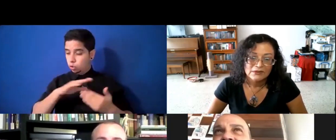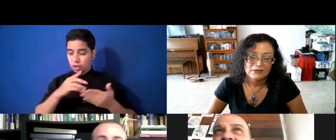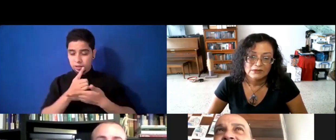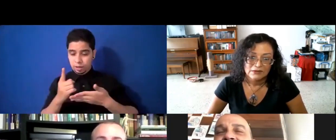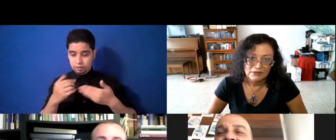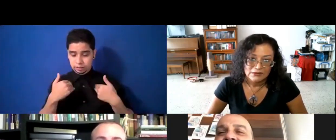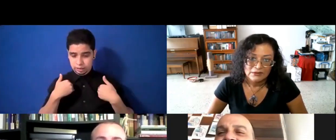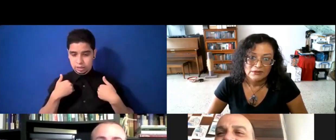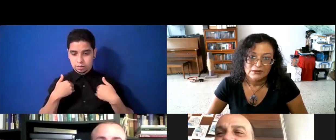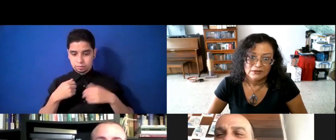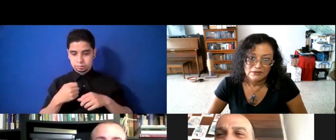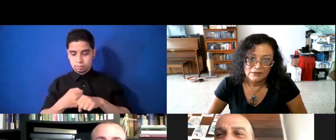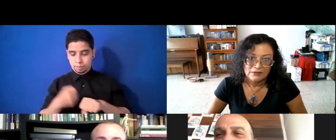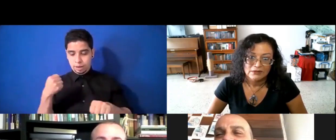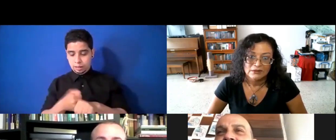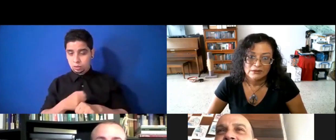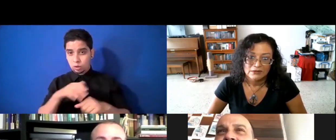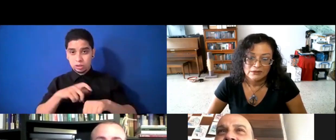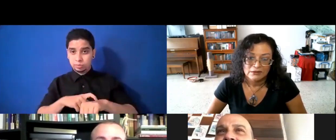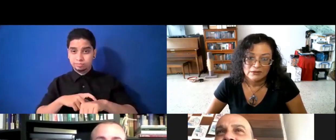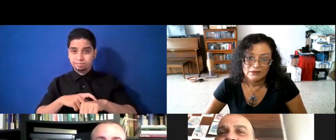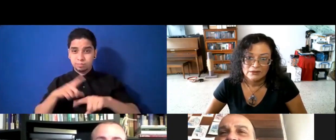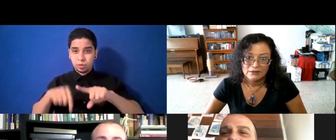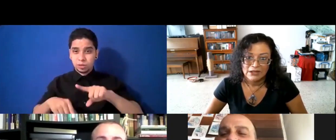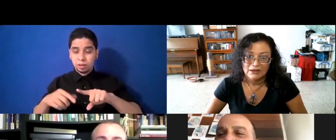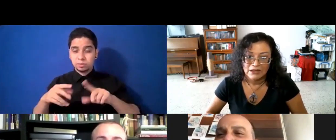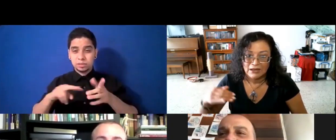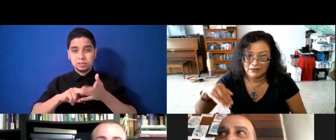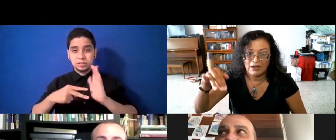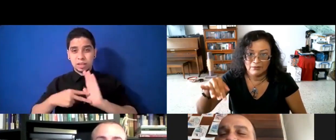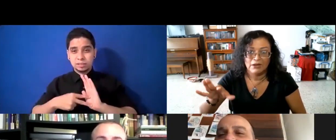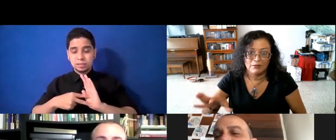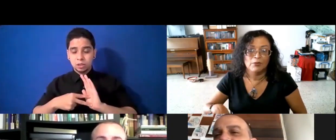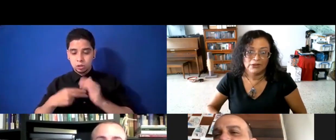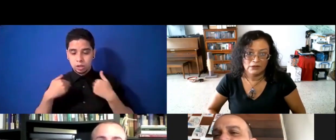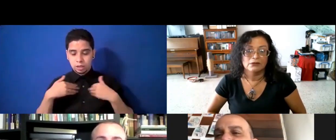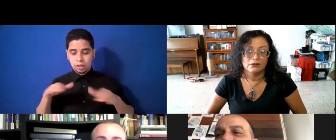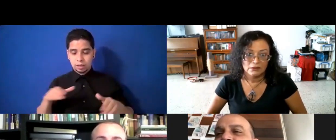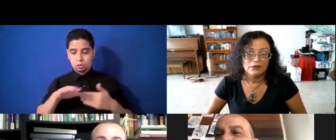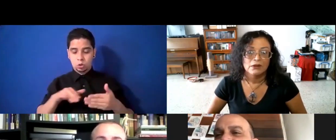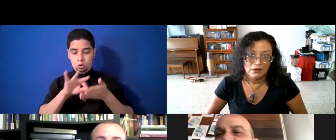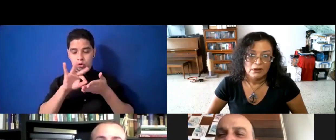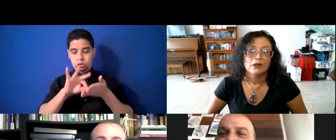Así que tenías que hacerlo todo contado para al otro día perder lo mínimo.